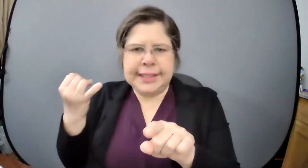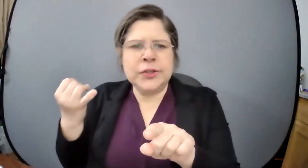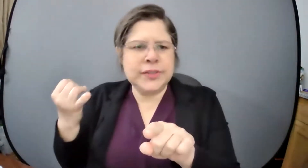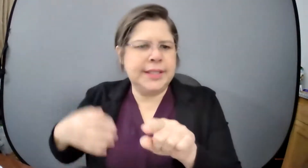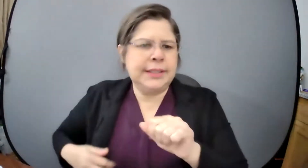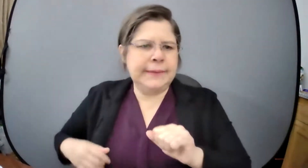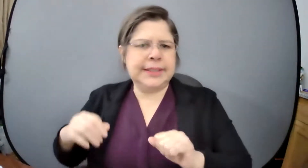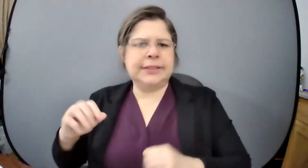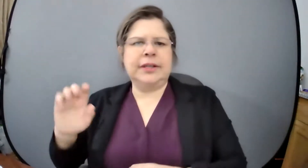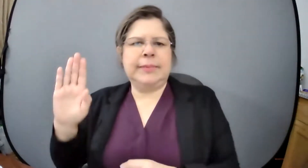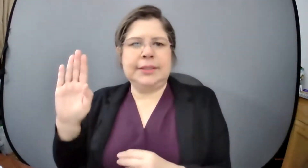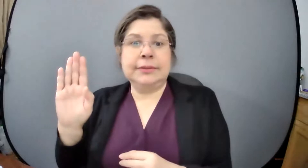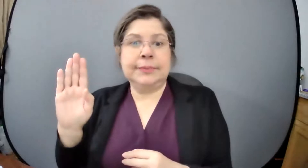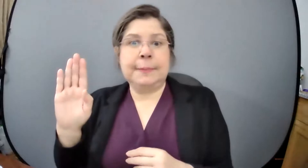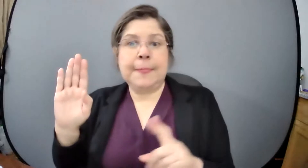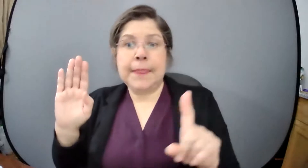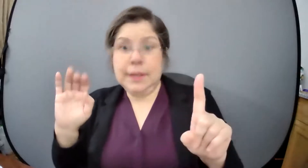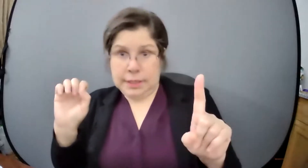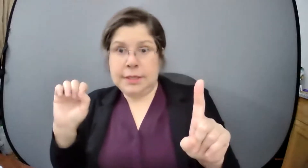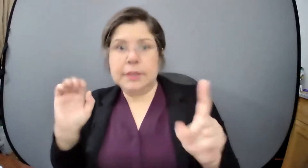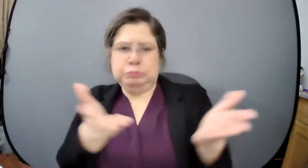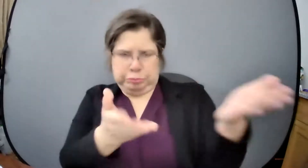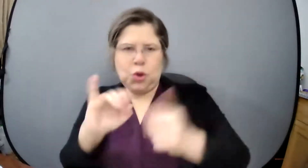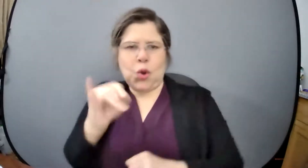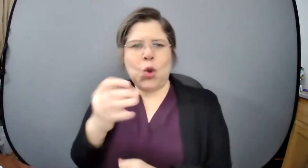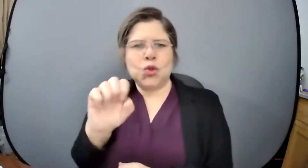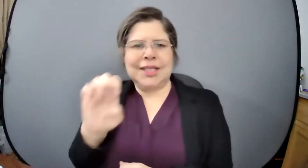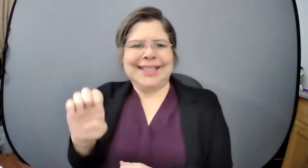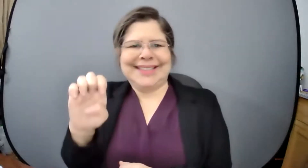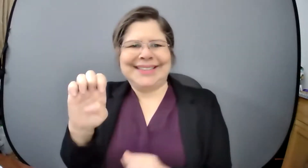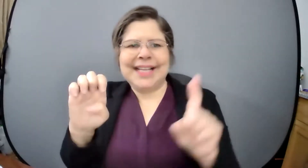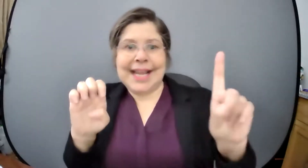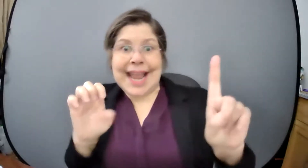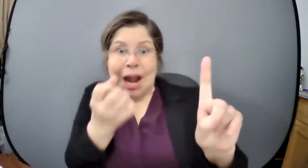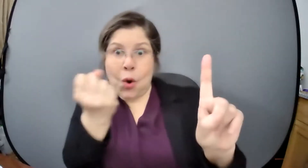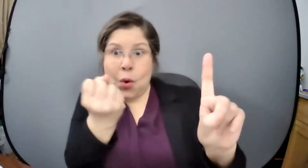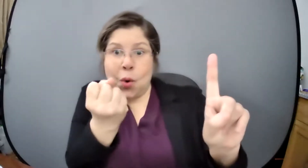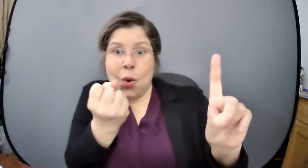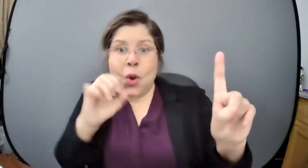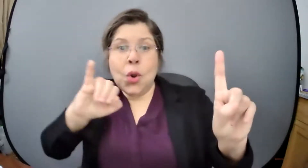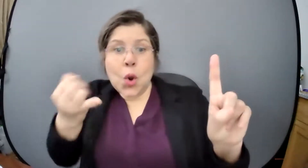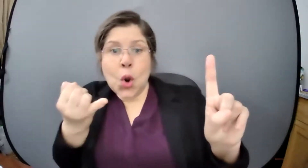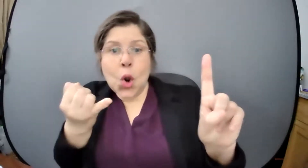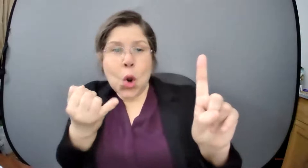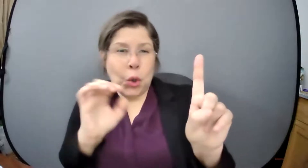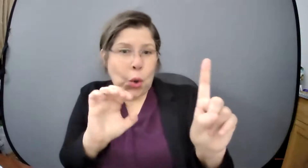está José levantando la mano José ok José y luego entonces pasamos con Miriam